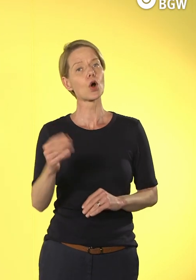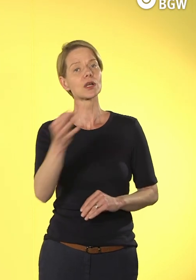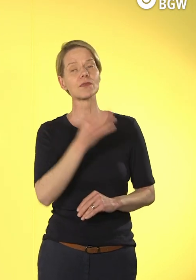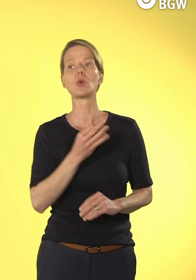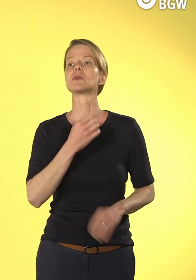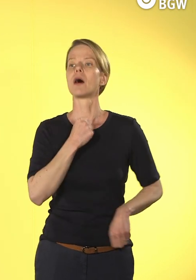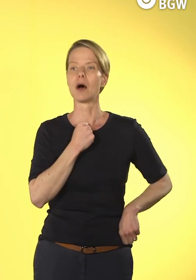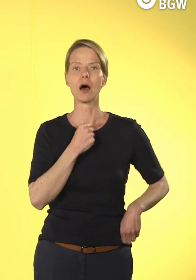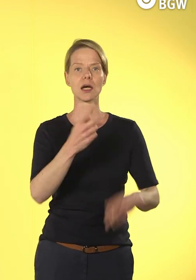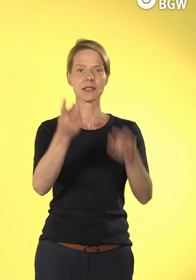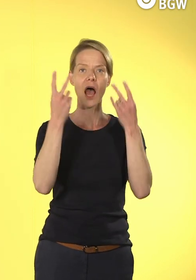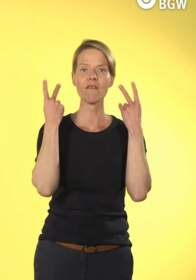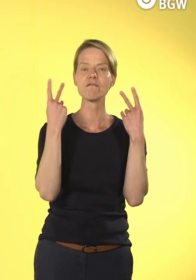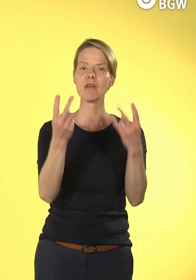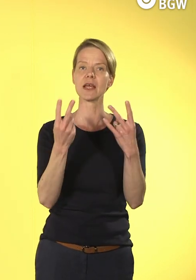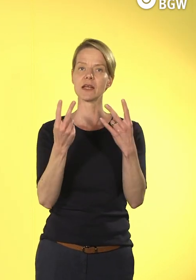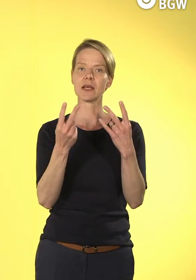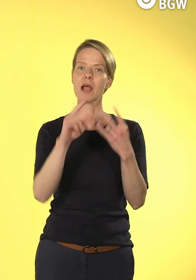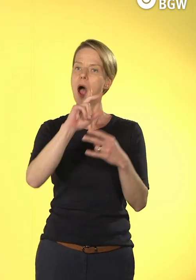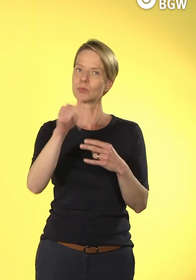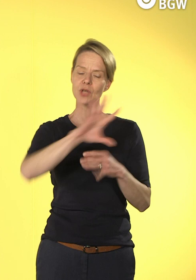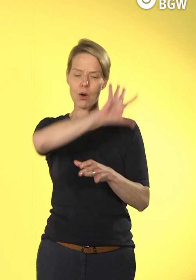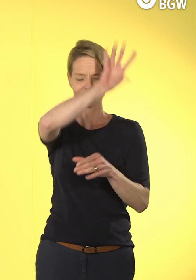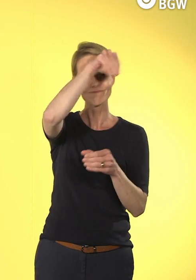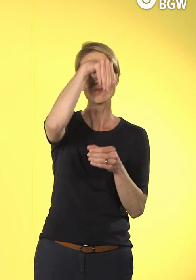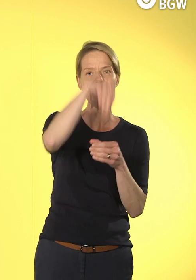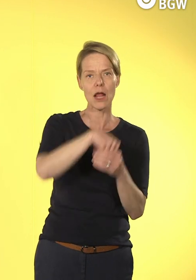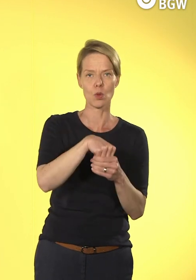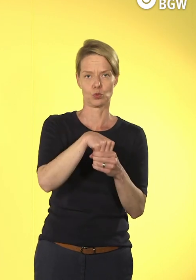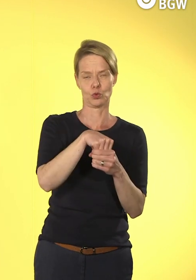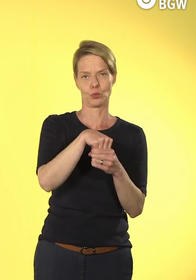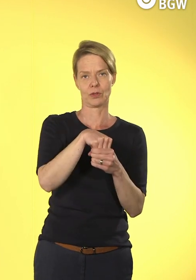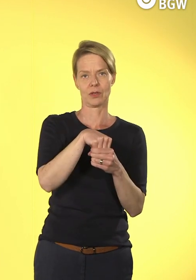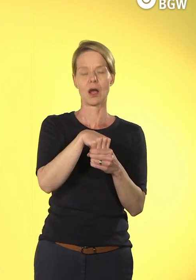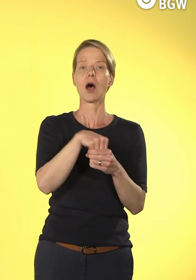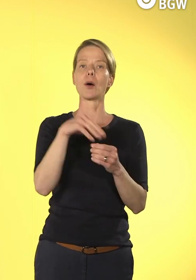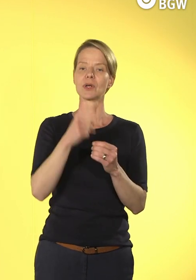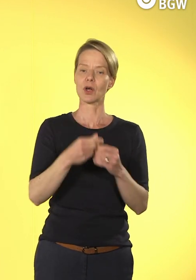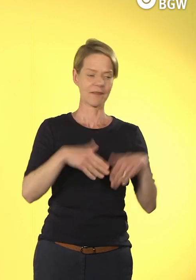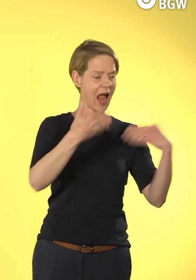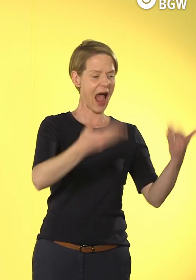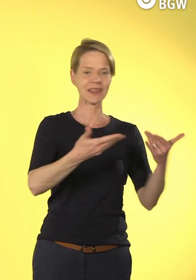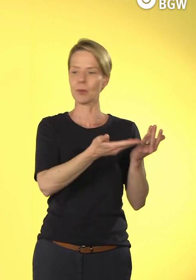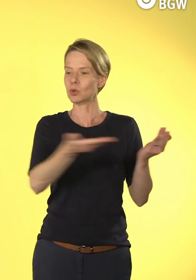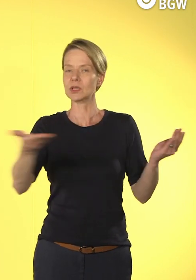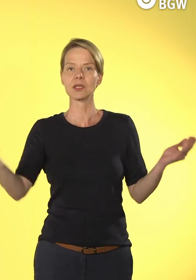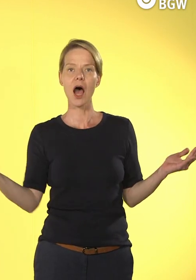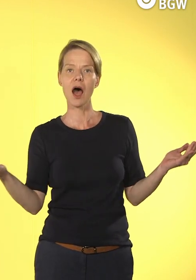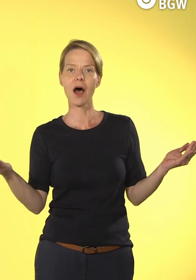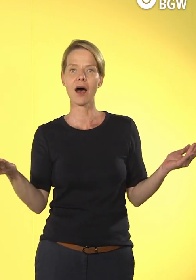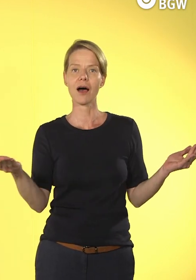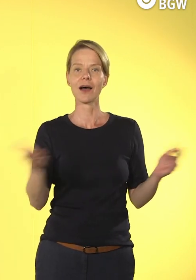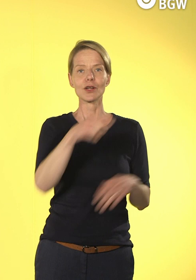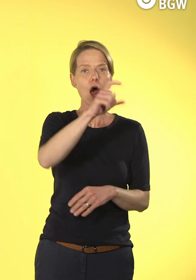oder Exklusion zu verhindern, Teilhabemöglichkeiten, Partizipationsmöglichkeiten anzubieten, dass sich Menschen begegnen können, auch im